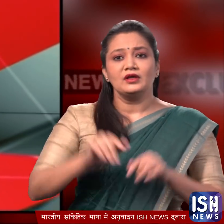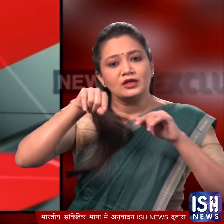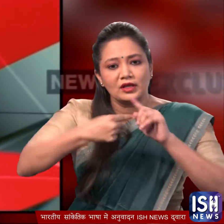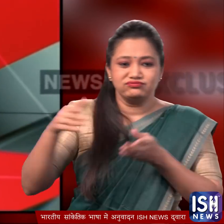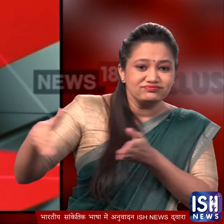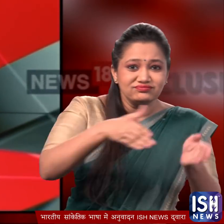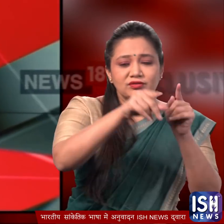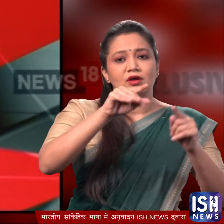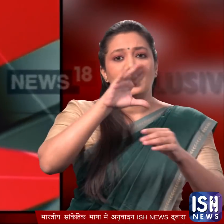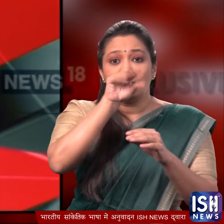किया